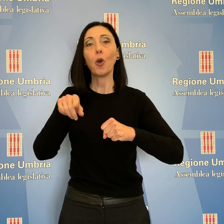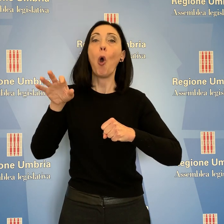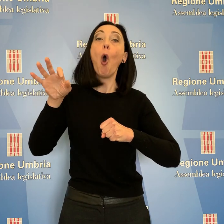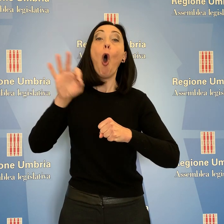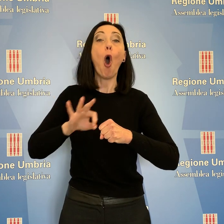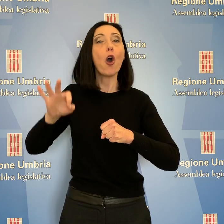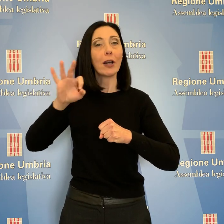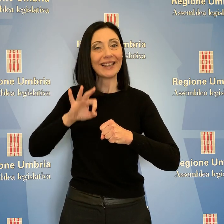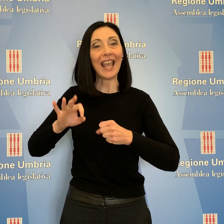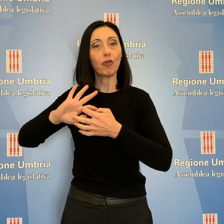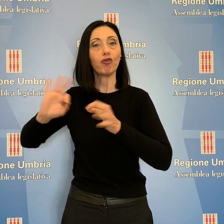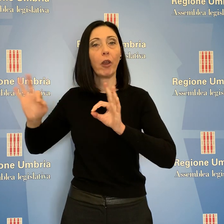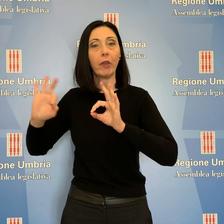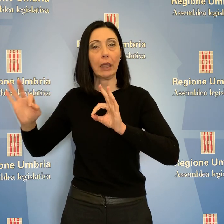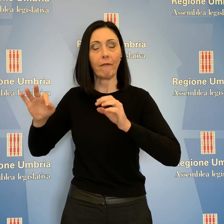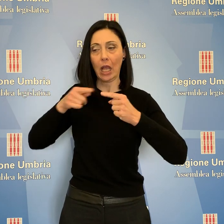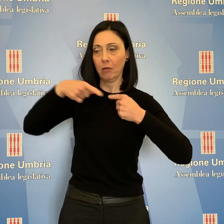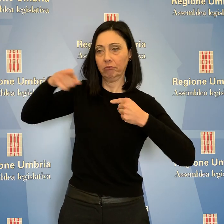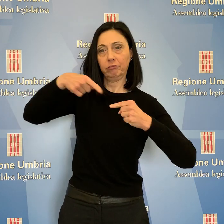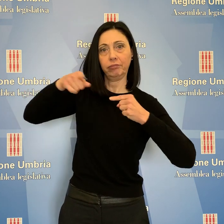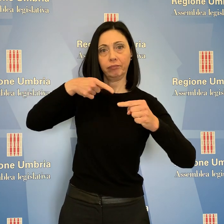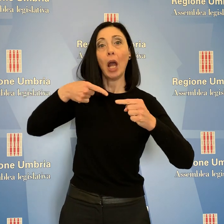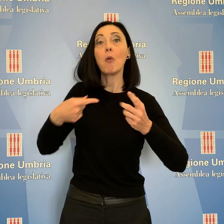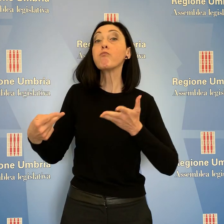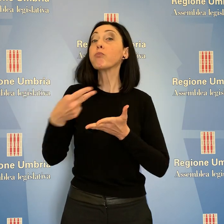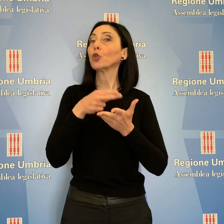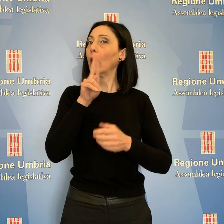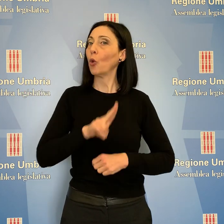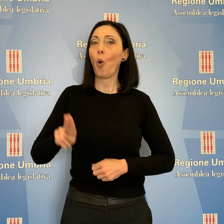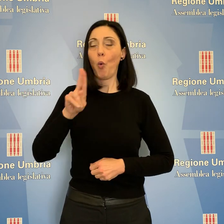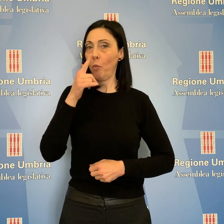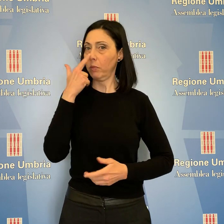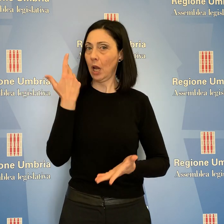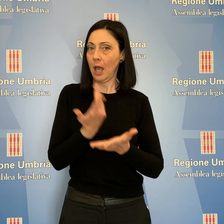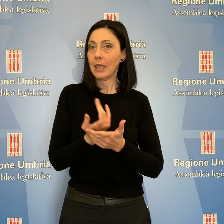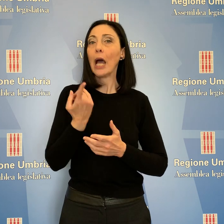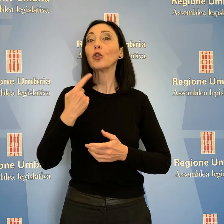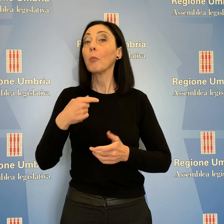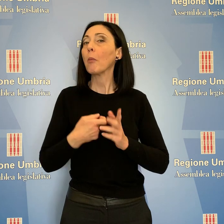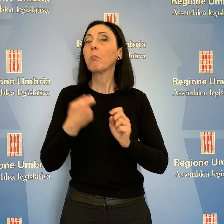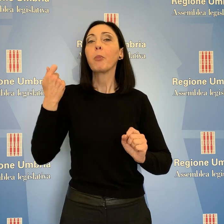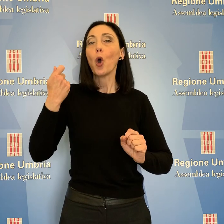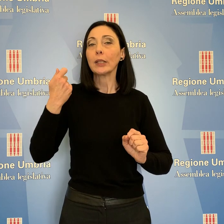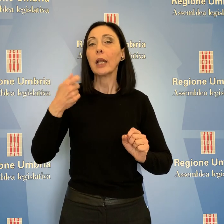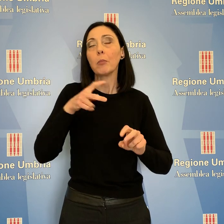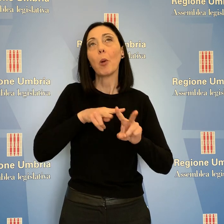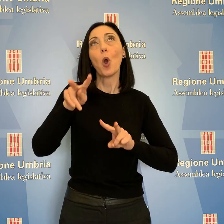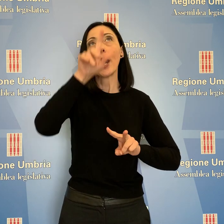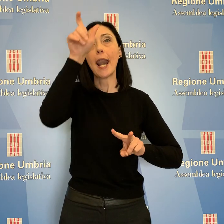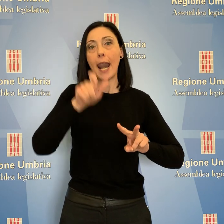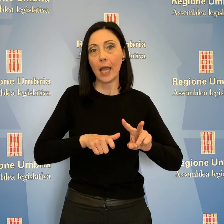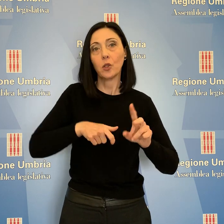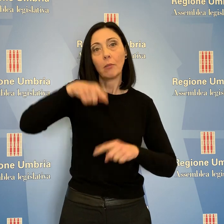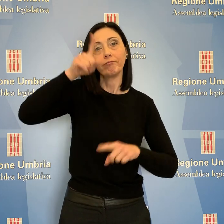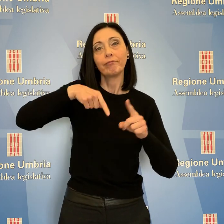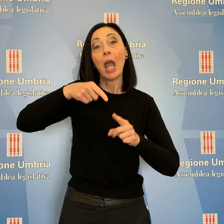quindi il progetto tutto Umbro di pertinenza, ma di importanza strategica nazionale, del rifacimento dell'intera ferrovia